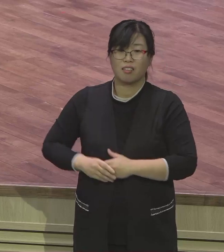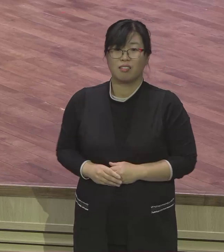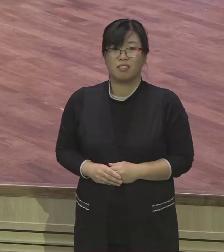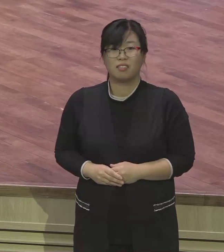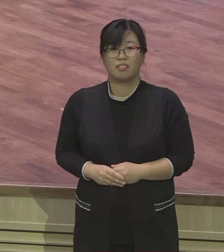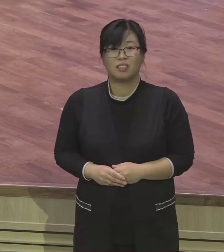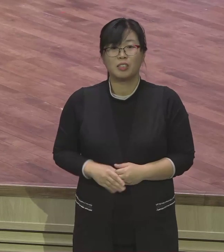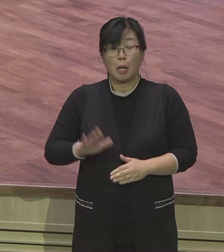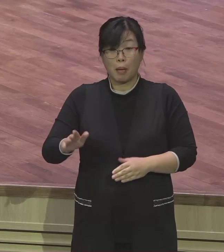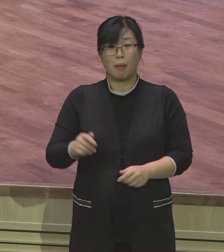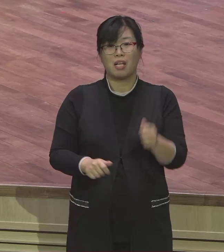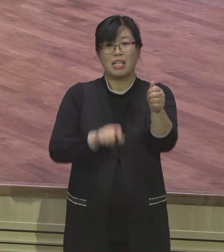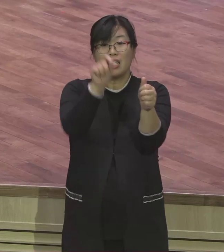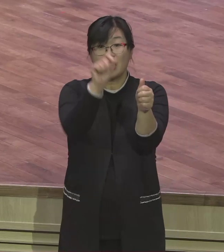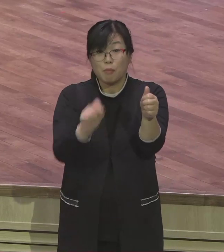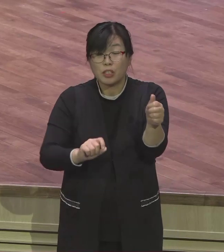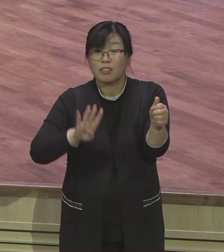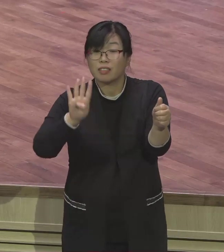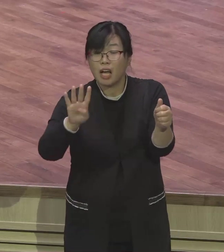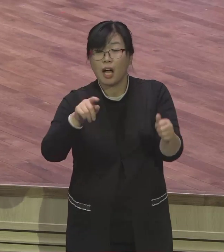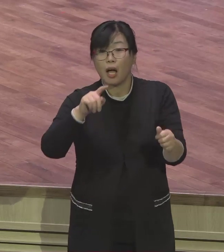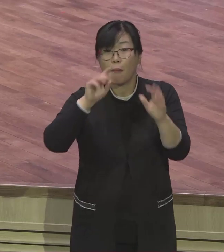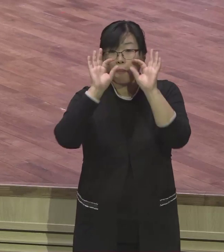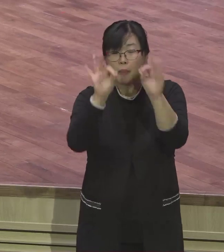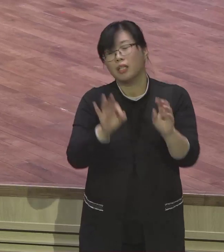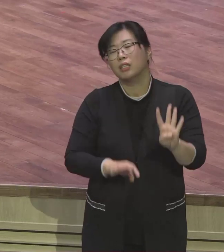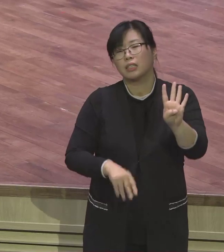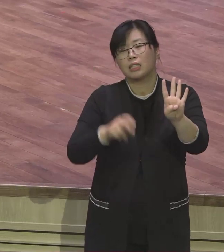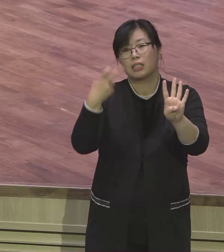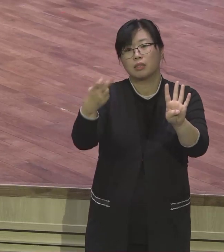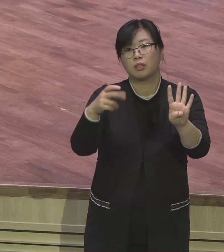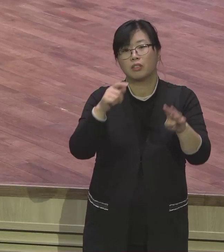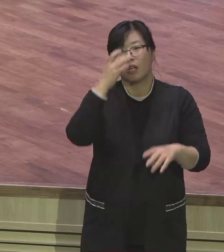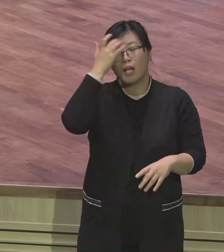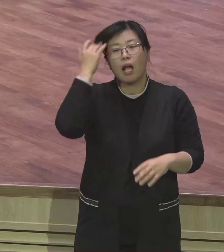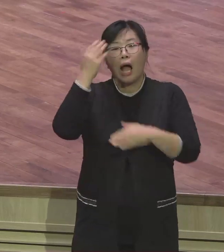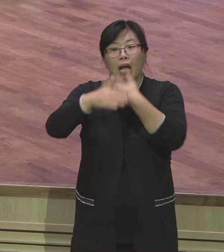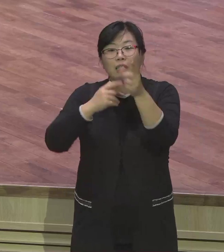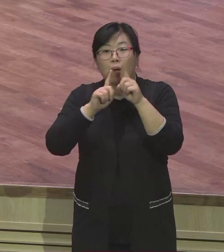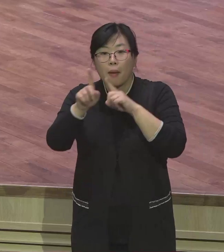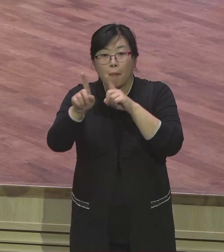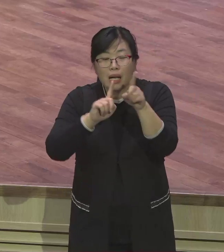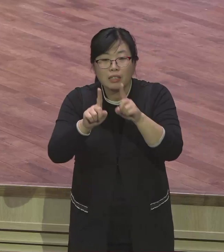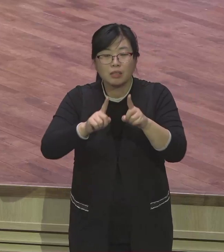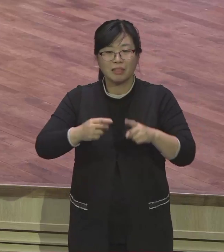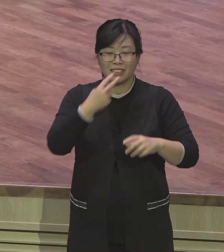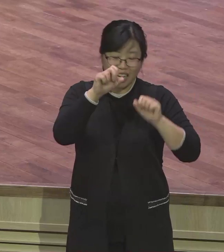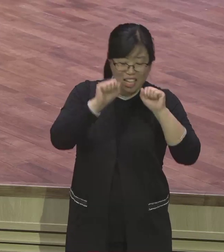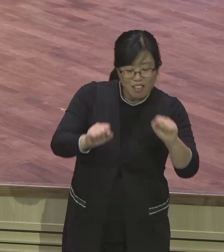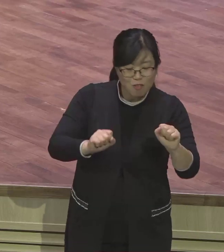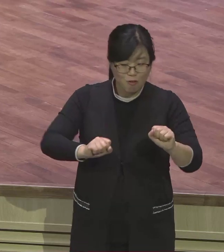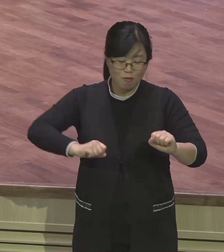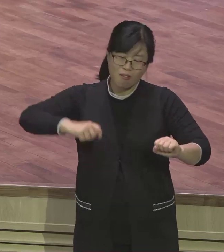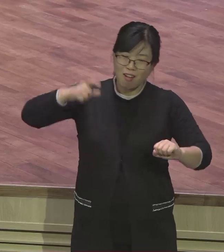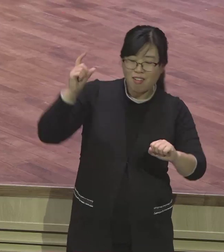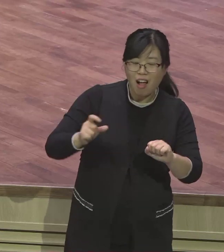좌우의 어떤 날생 금보다 예리하여 홍과 영과 관절과 골수를 찌를 쪼개기까지 하며 또 마음과 생각과 뜻을